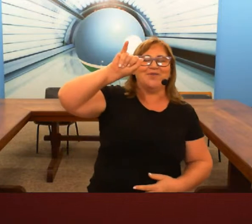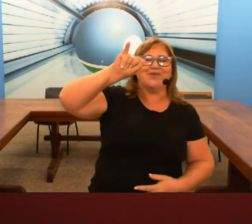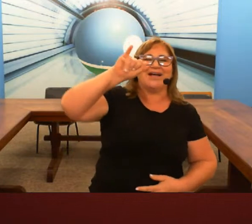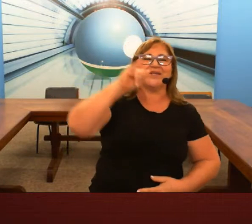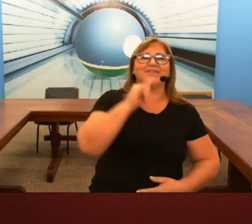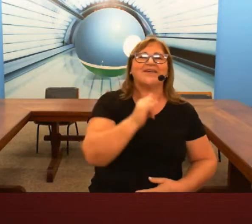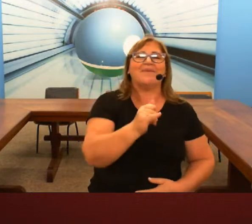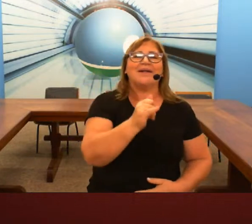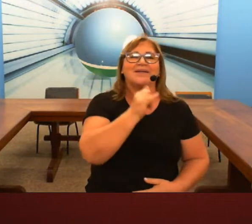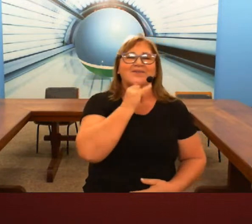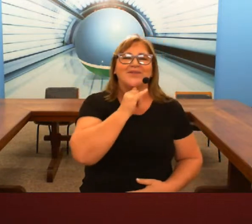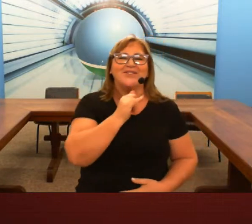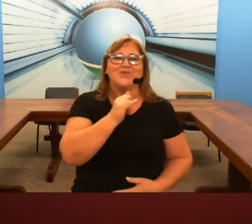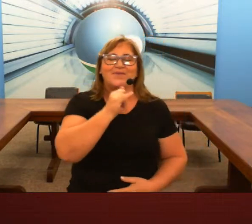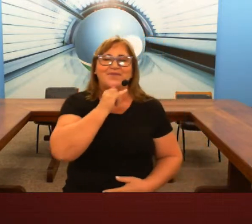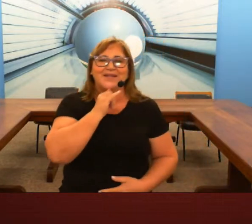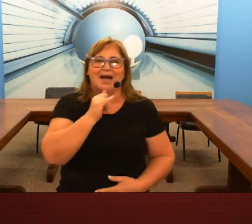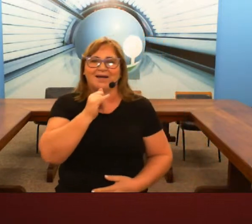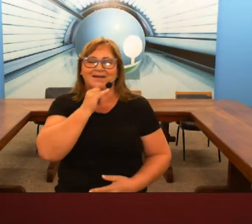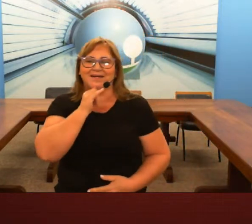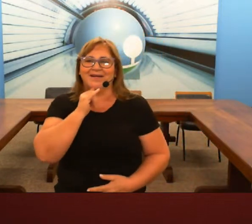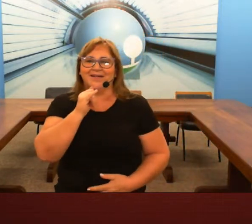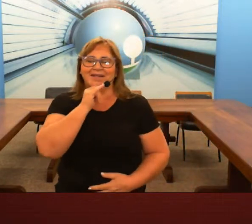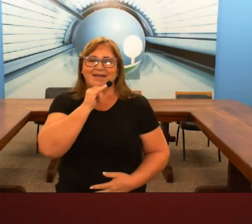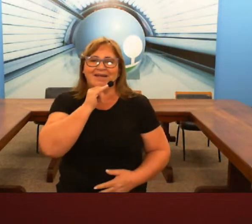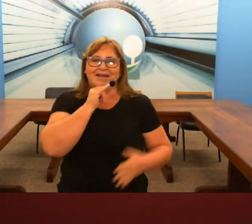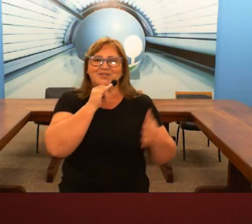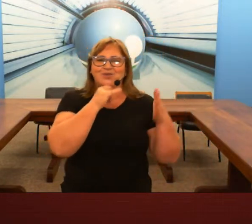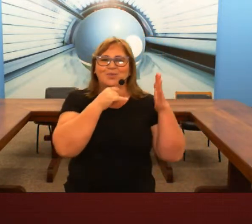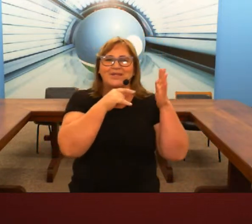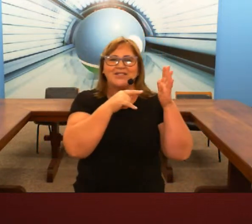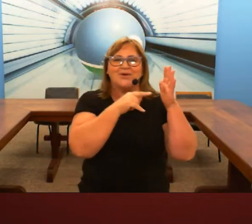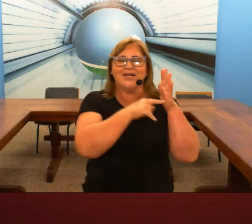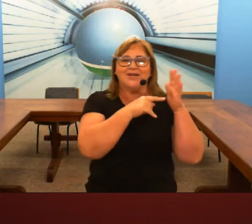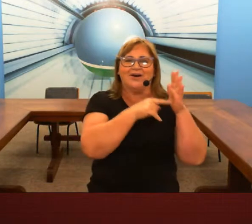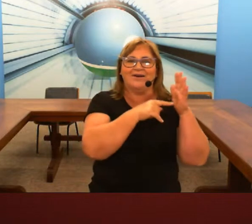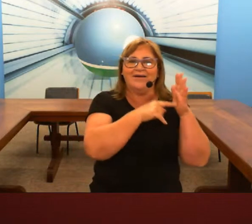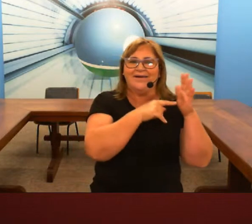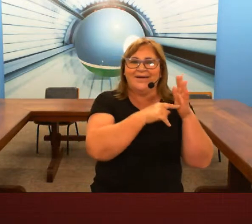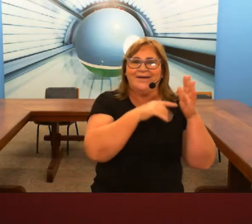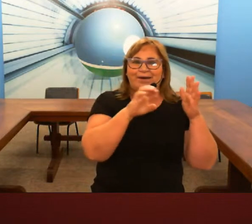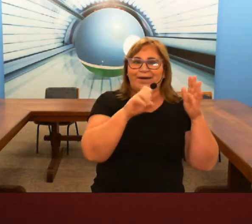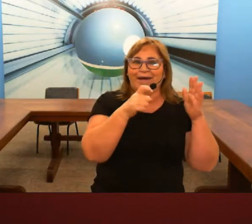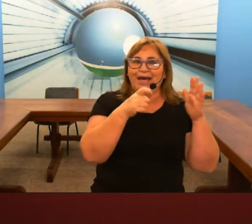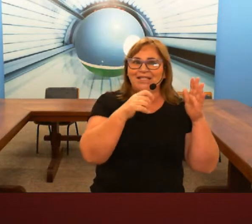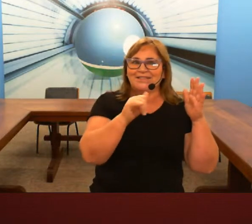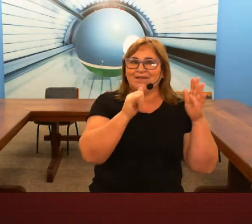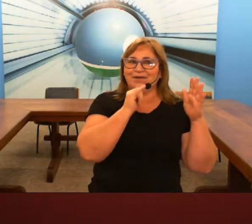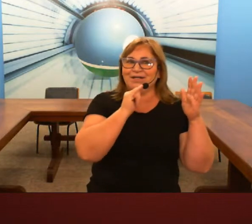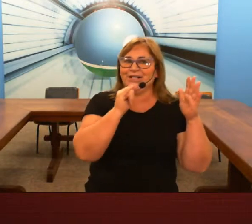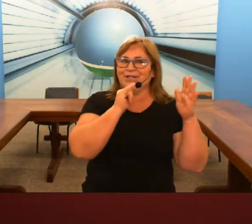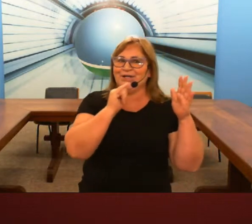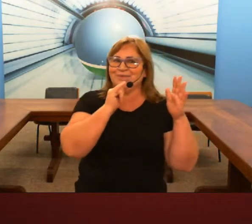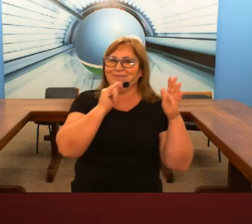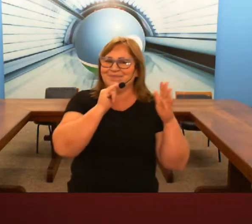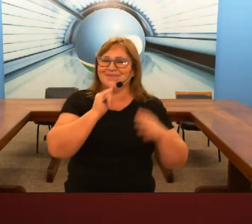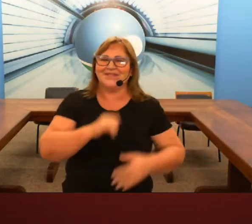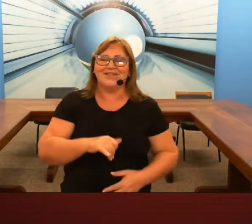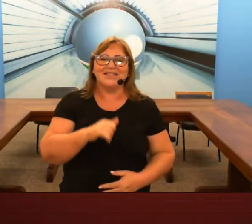configuração assim vai batendo isso é ficar né eles costumam até esconder aqui ó eis tá ficando ó então esse